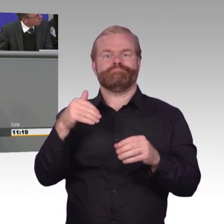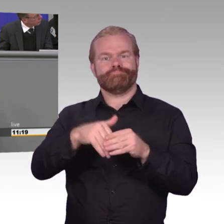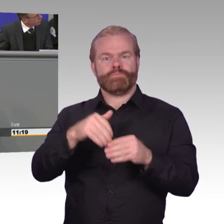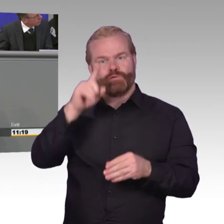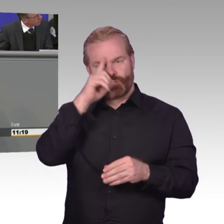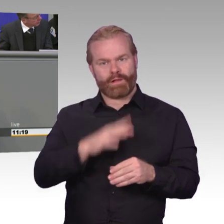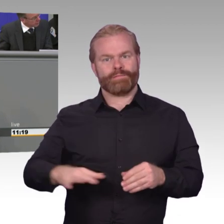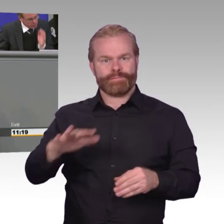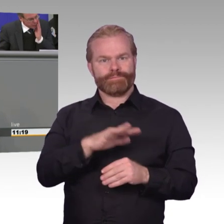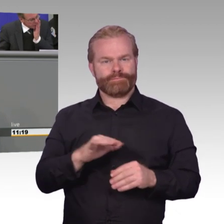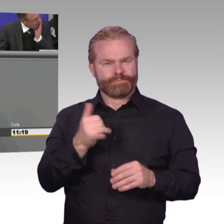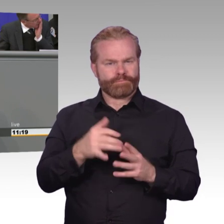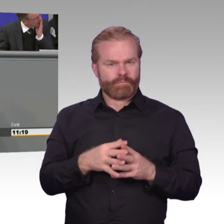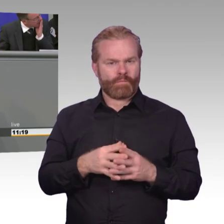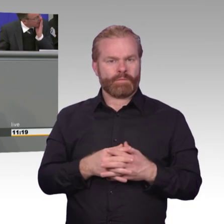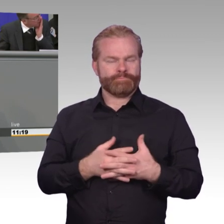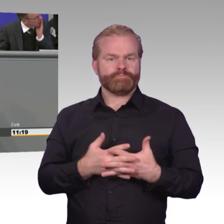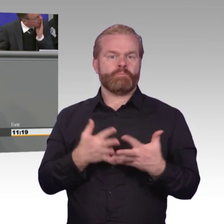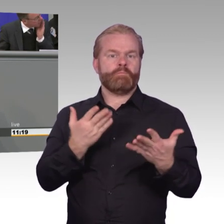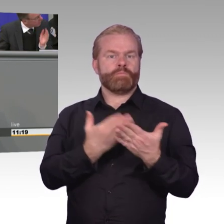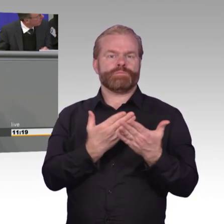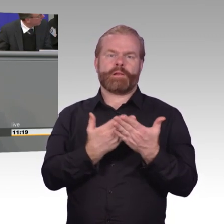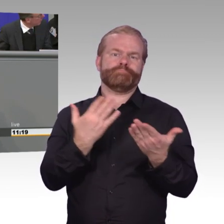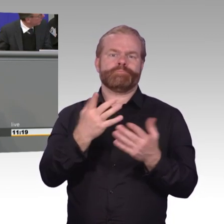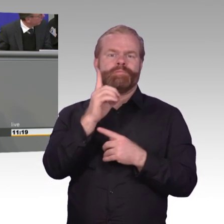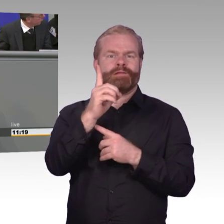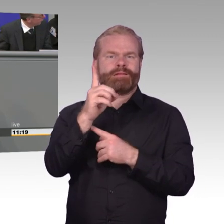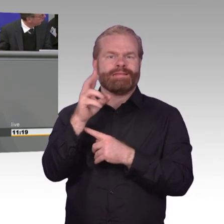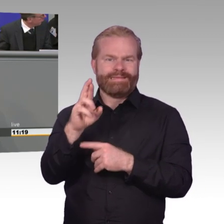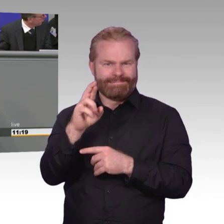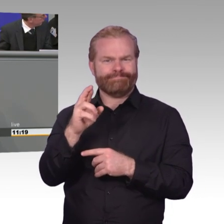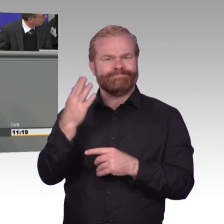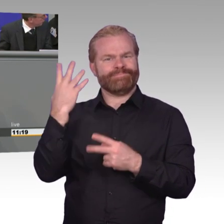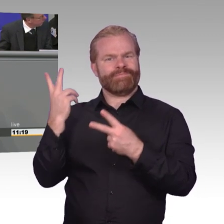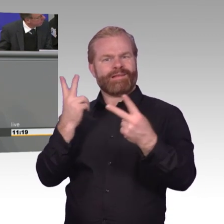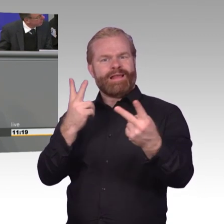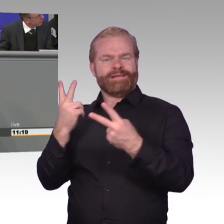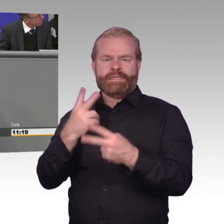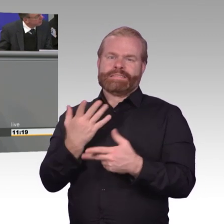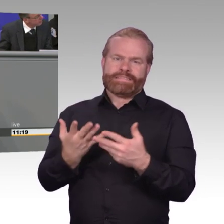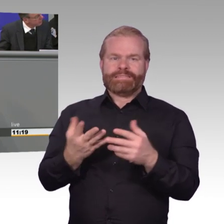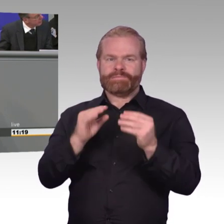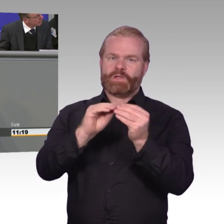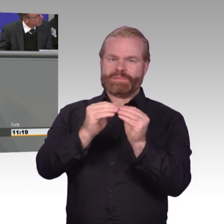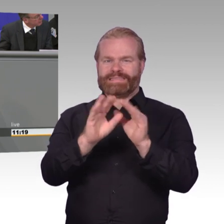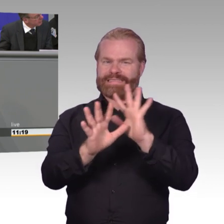familiäre Bindungen kenne ich die Eingriffe des Staatsapparates. Und deswegen hinkt der Vergleich massiv. Denn wenn Polizeibehörden